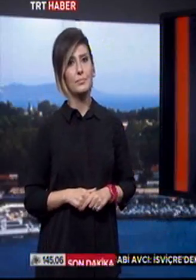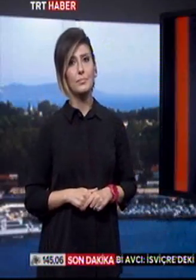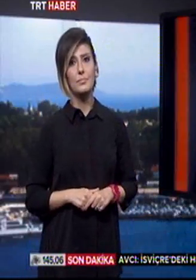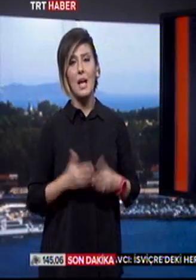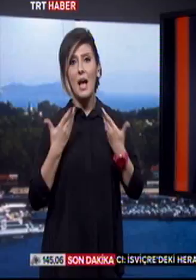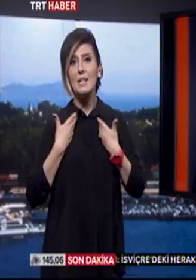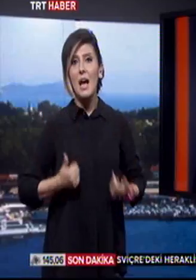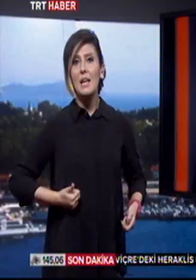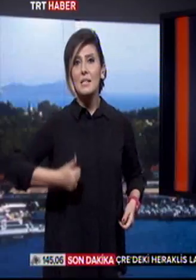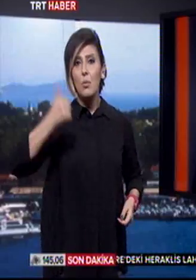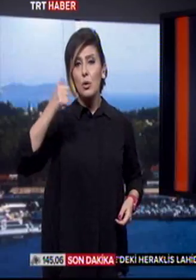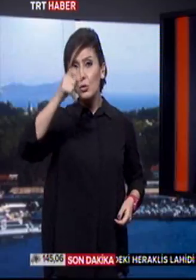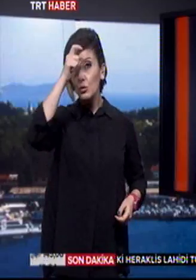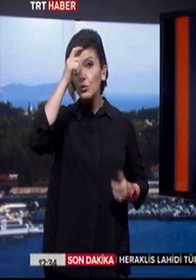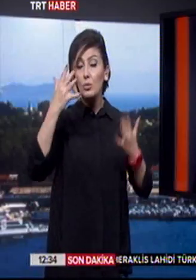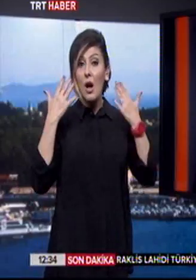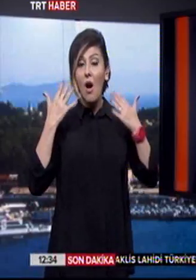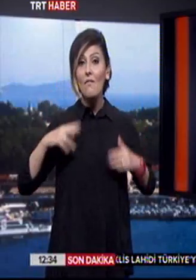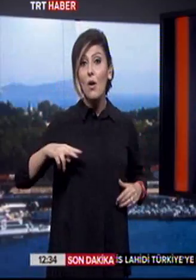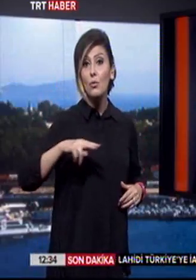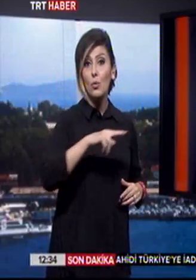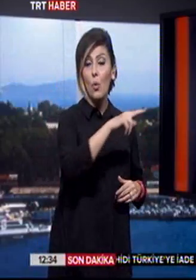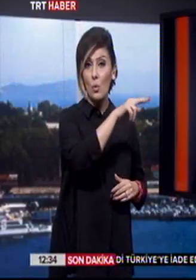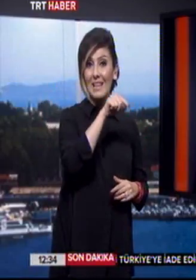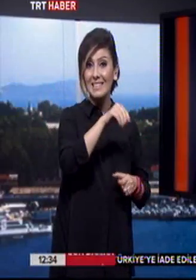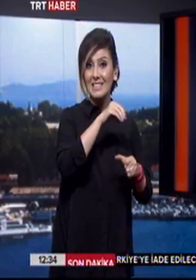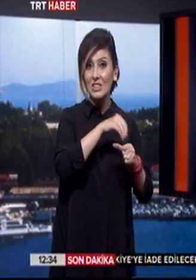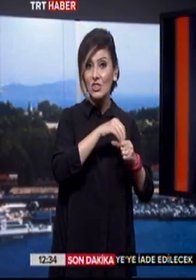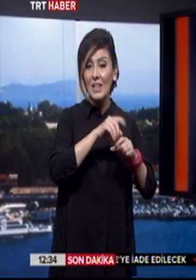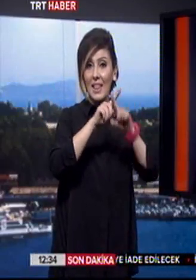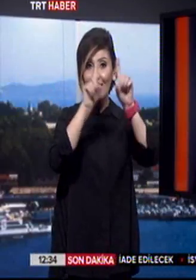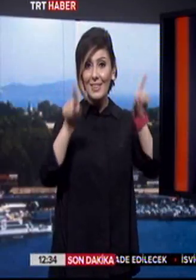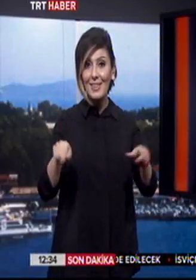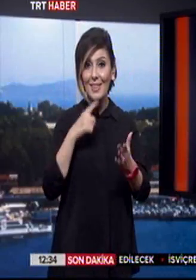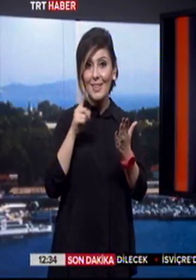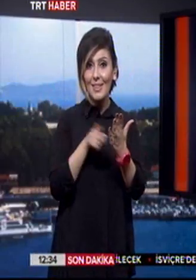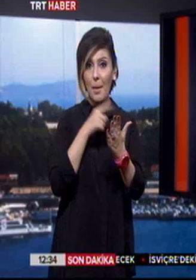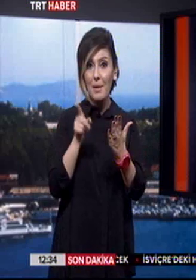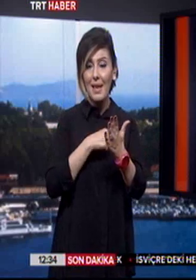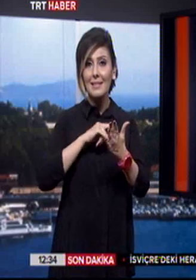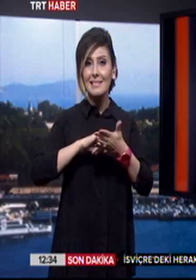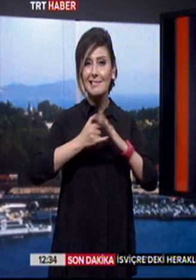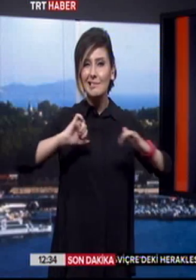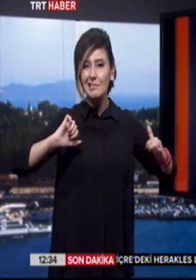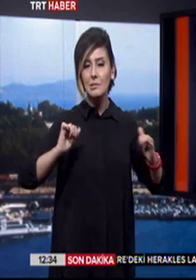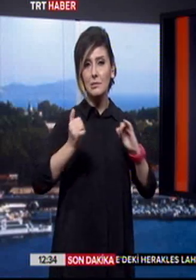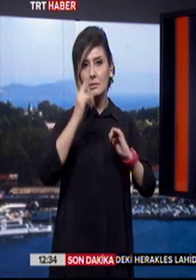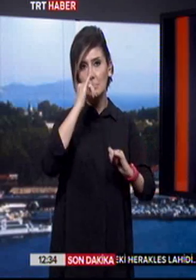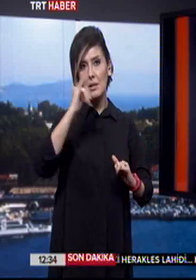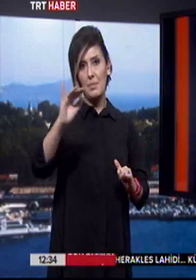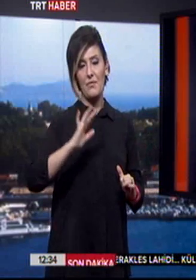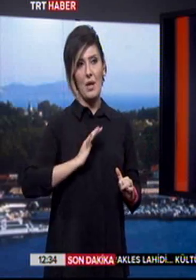Adalet Bakanı Bekir Bozdağ, Türk Hava Yollarına yönelik getirilen tablet sınırlamasına tepki gösterdi.